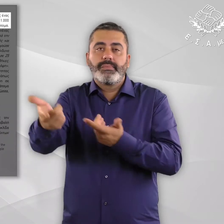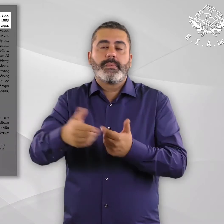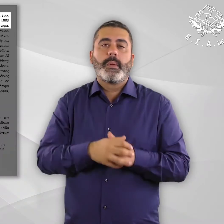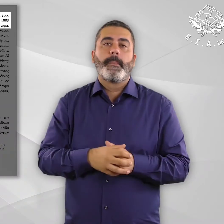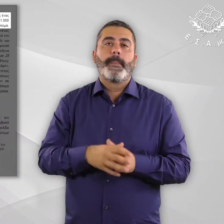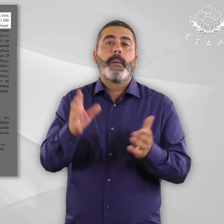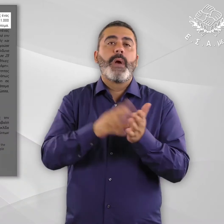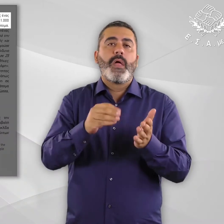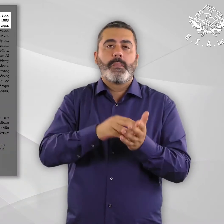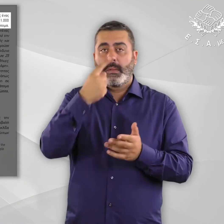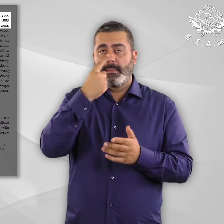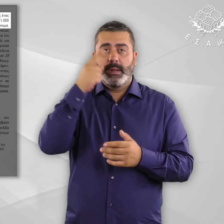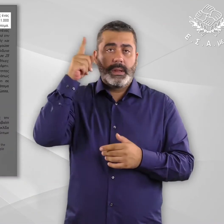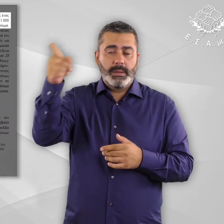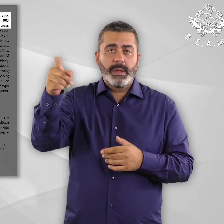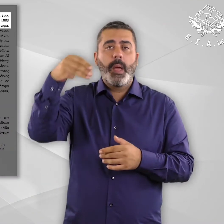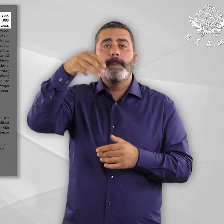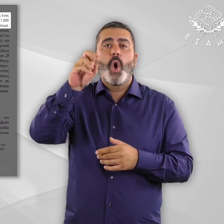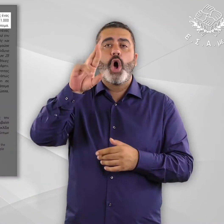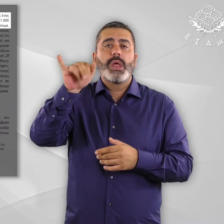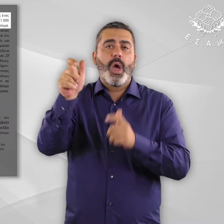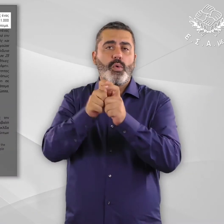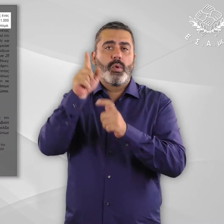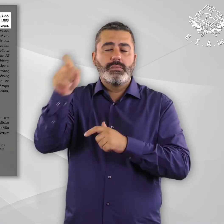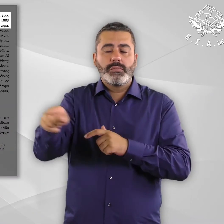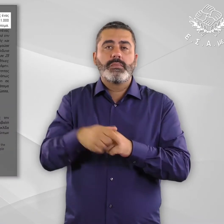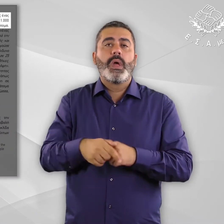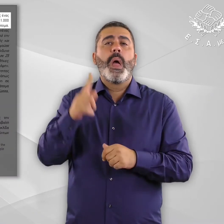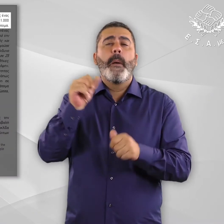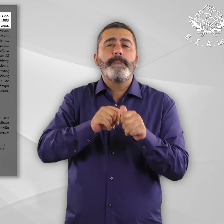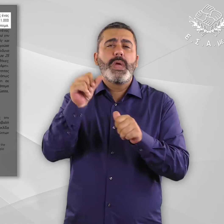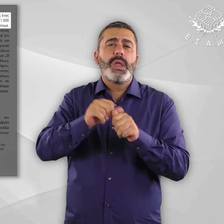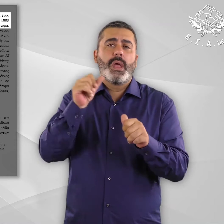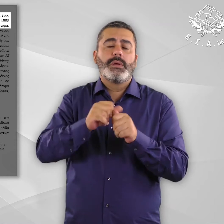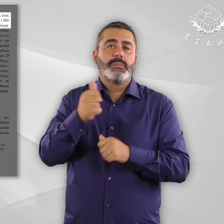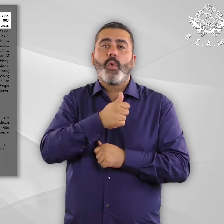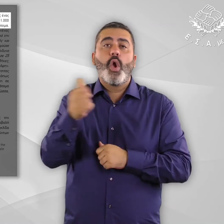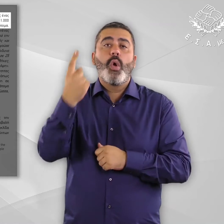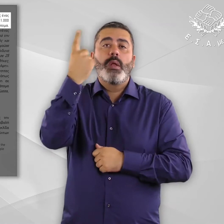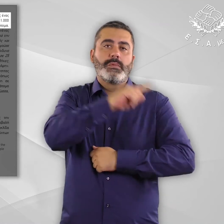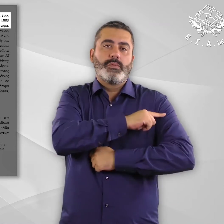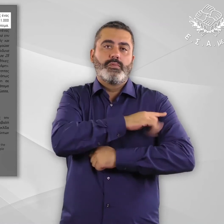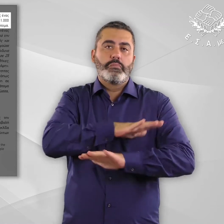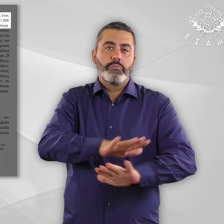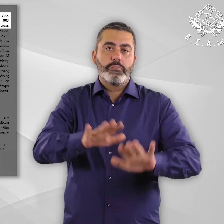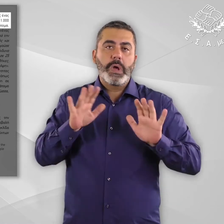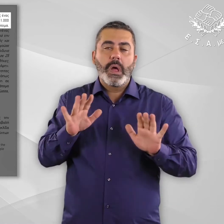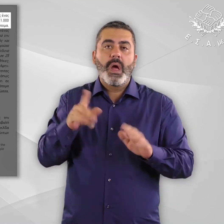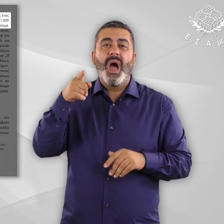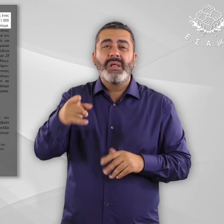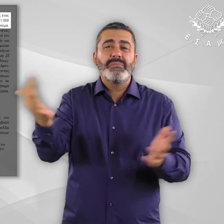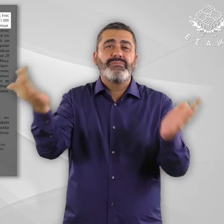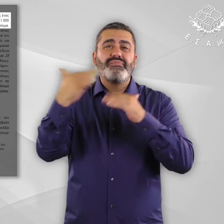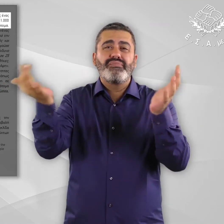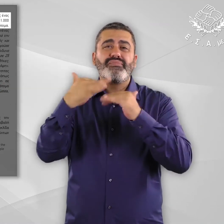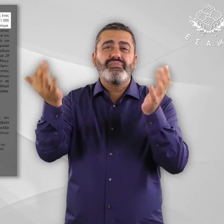Λέσβο παρένθεση μόρια κλείνει η παρένθεση υπήρχε για αρκετούς μήνες ένας μόνο γιατρός όταν οι διαμένοντες το κήταν έρχονταν σε 11